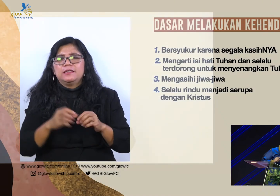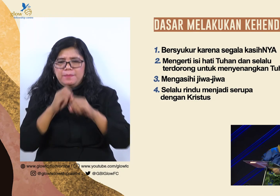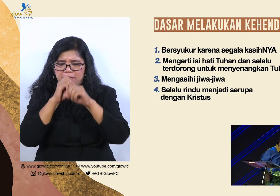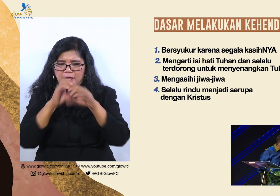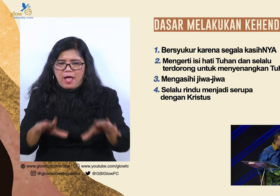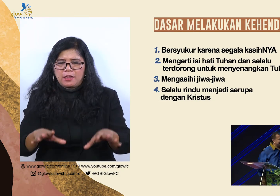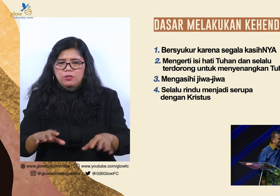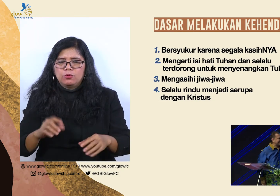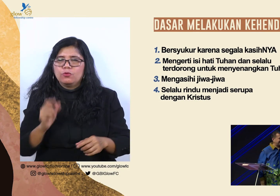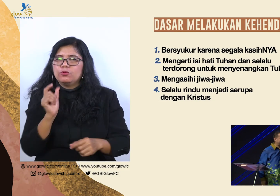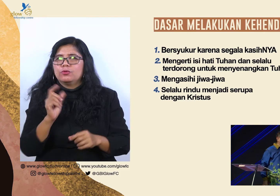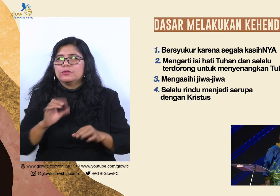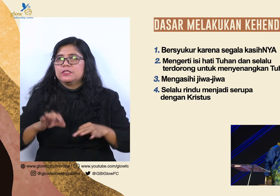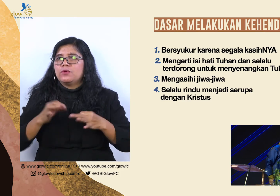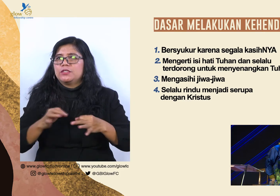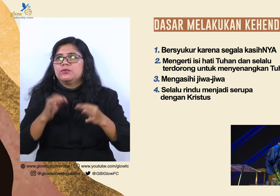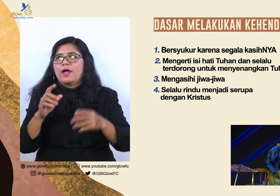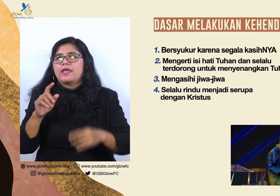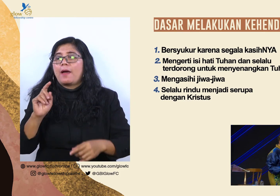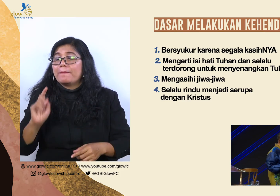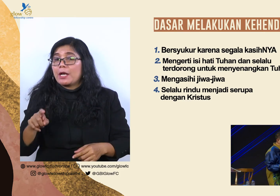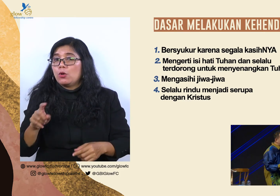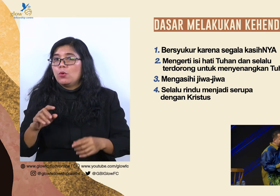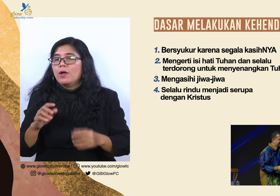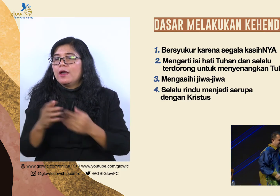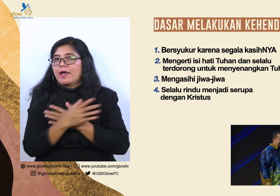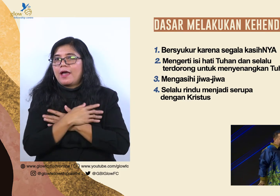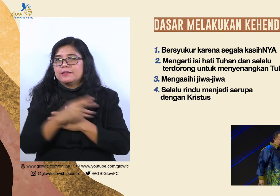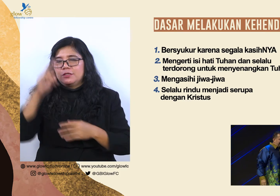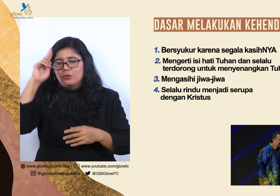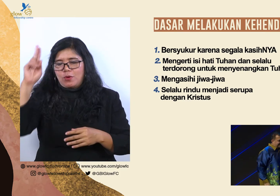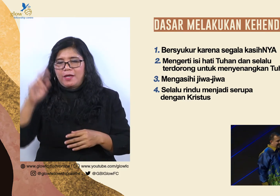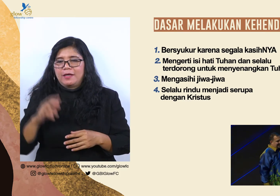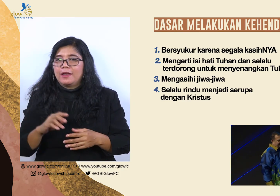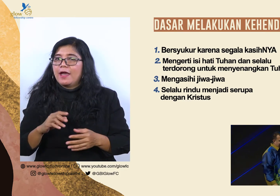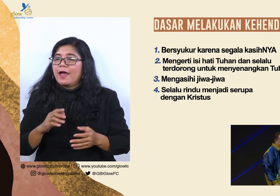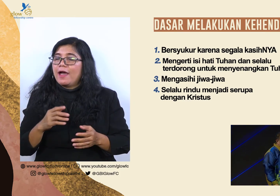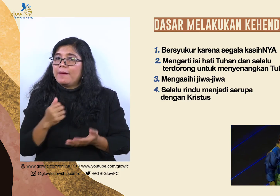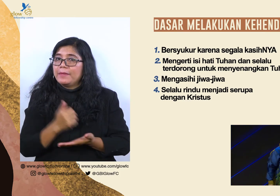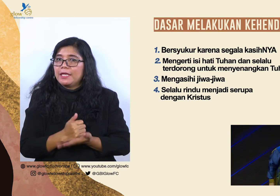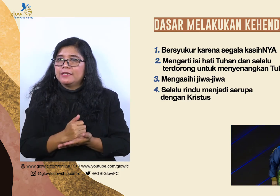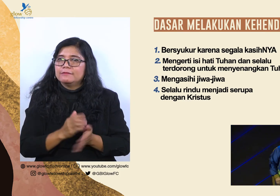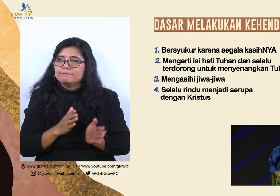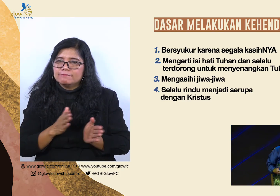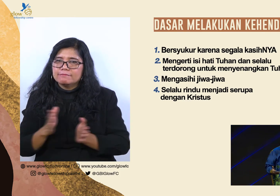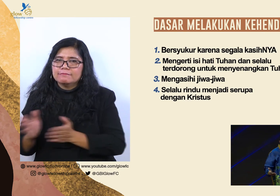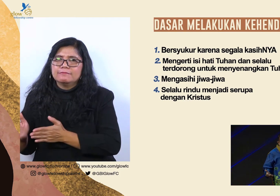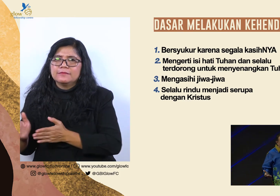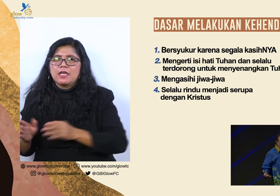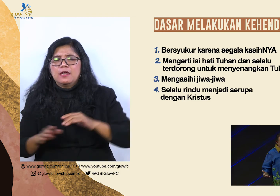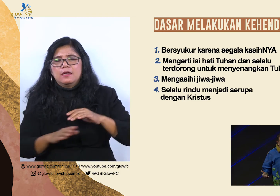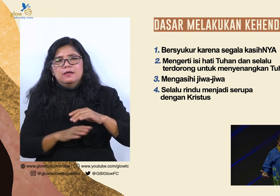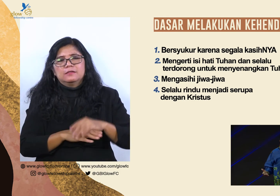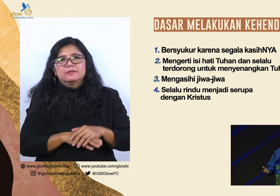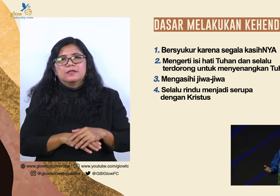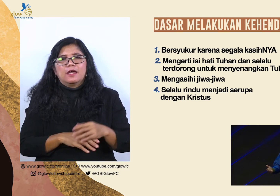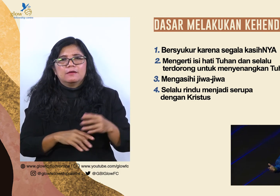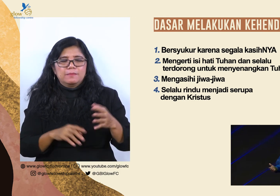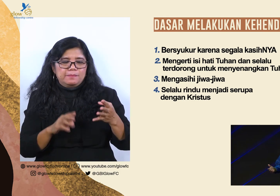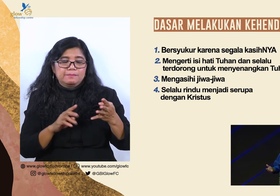Haleluya. Selanjutnya. Apa dasar kita melakukan kendak Allah? Karena selalu rindu